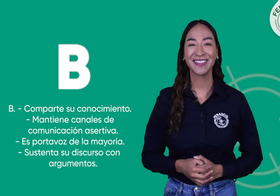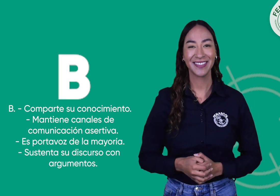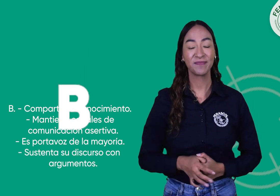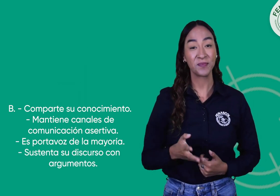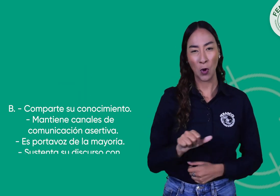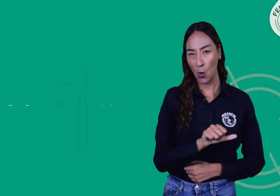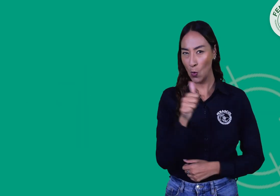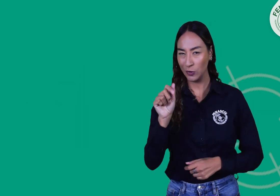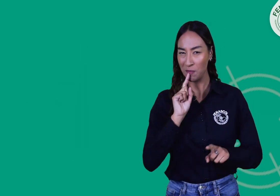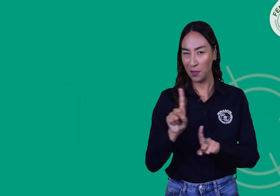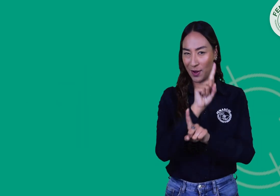Miremos la tercera pregunta.